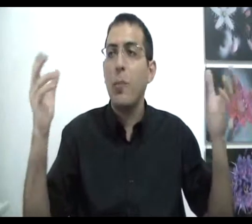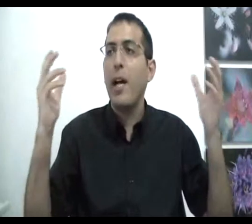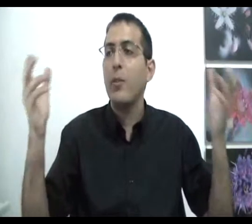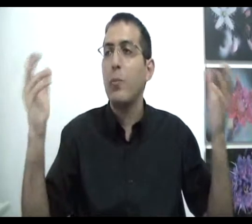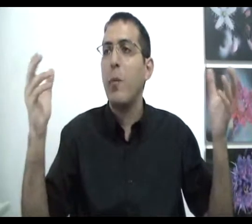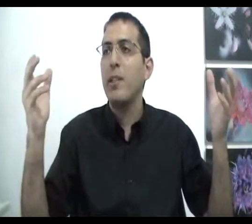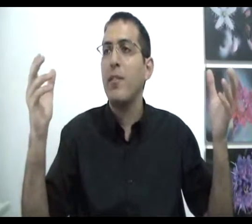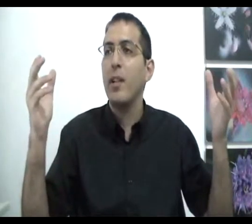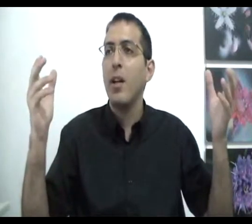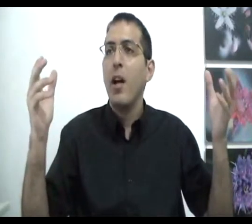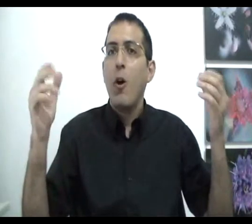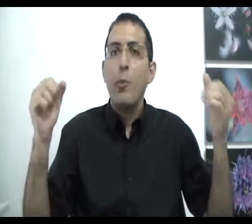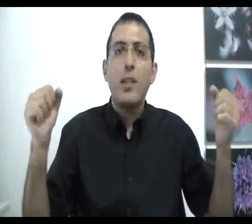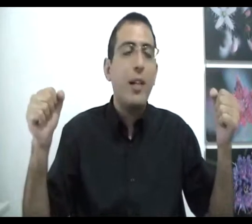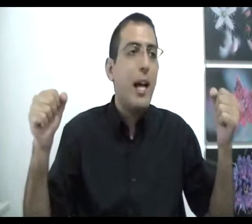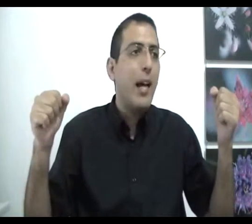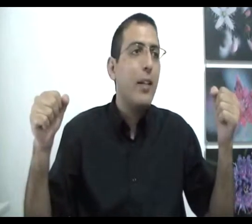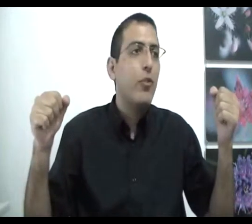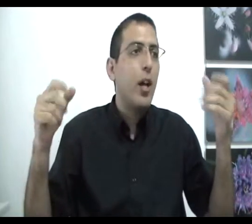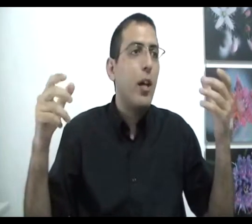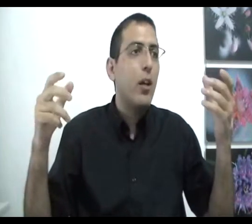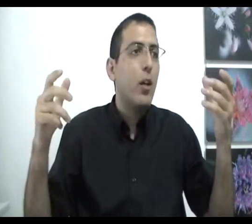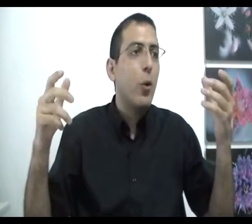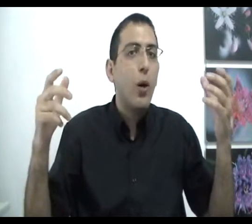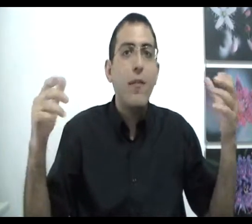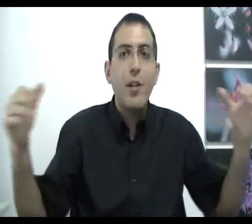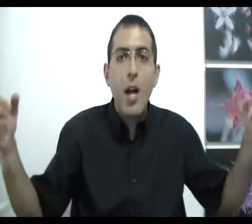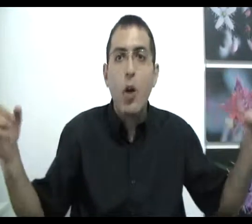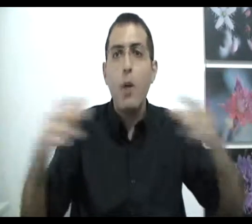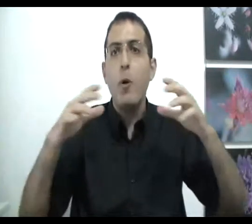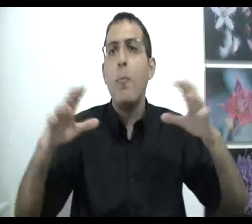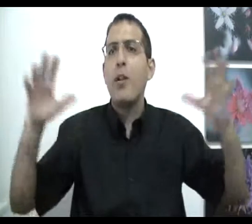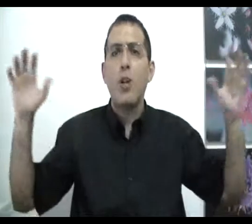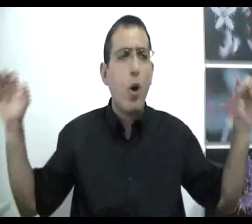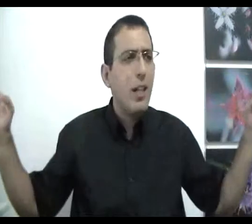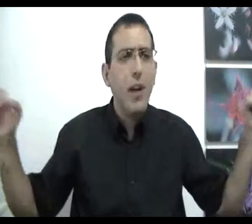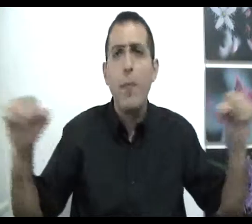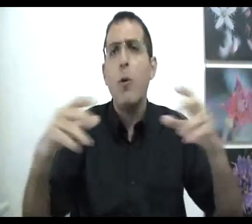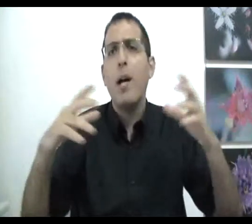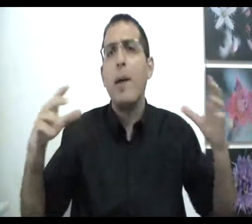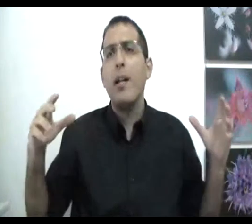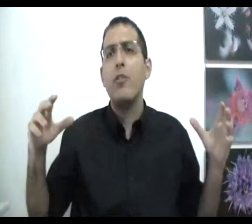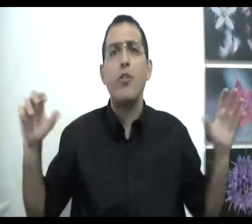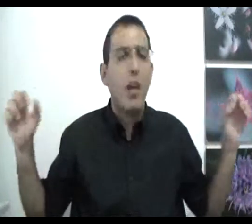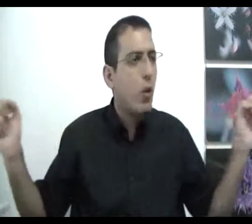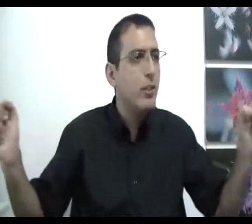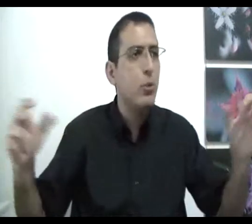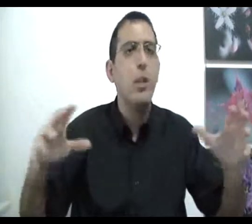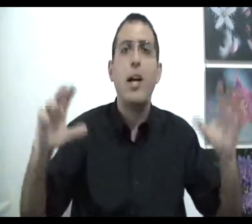אומר אחדות, מה הוא מתכוון הוא מתכוון להגיד שהוא חווה שהכל מחובר שכל הדברים מחוברים אחד לשני שהכל זה ישות אחת,